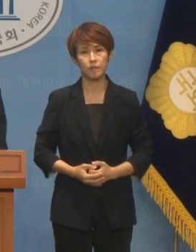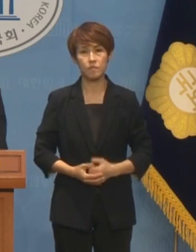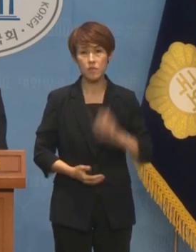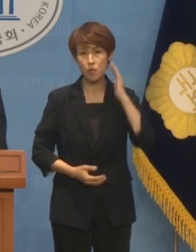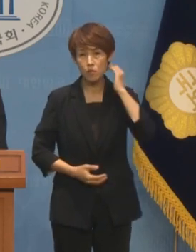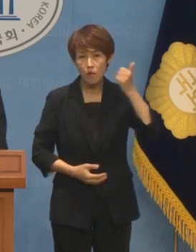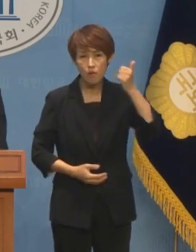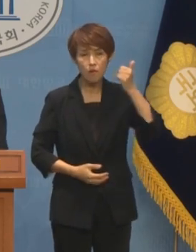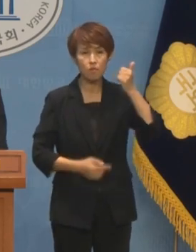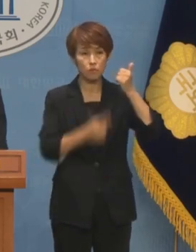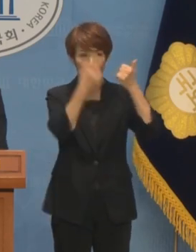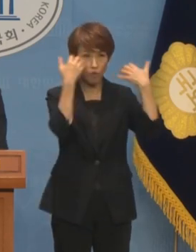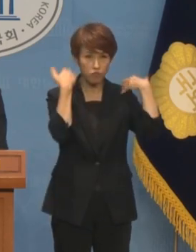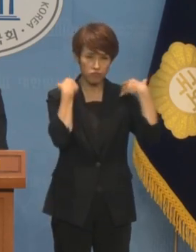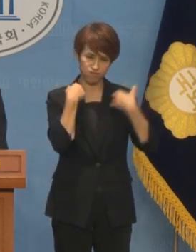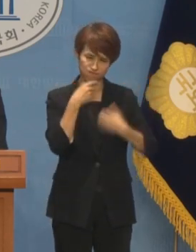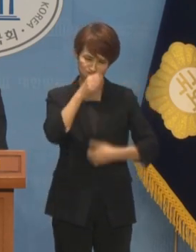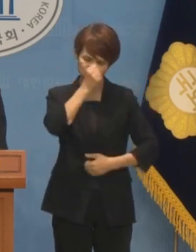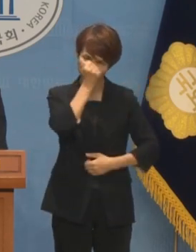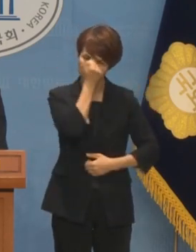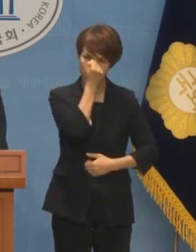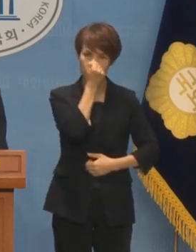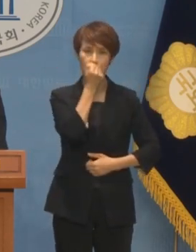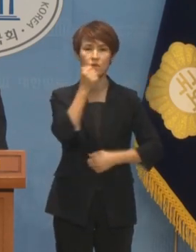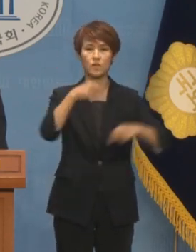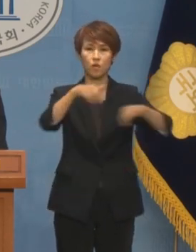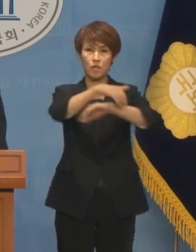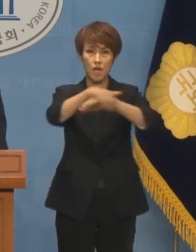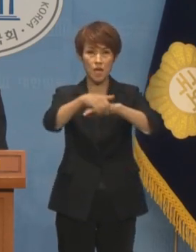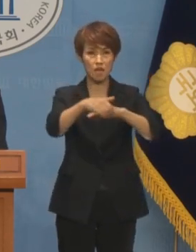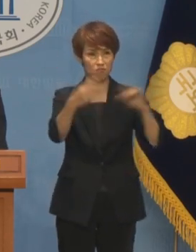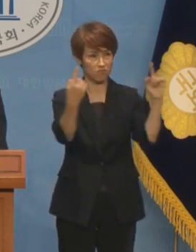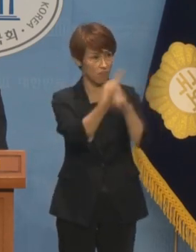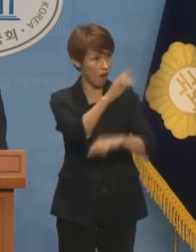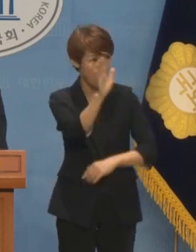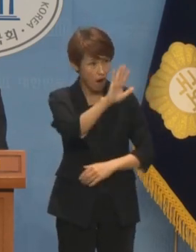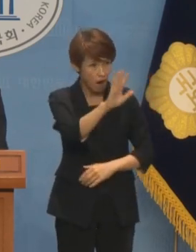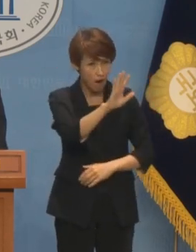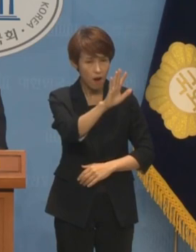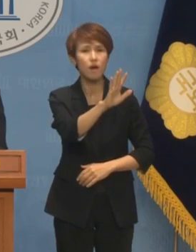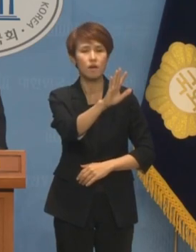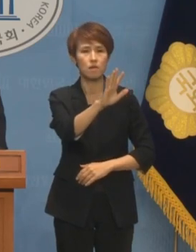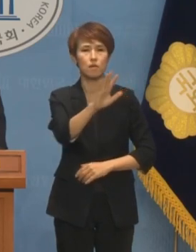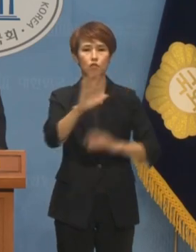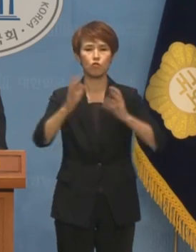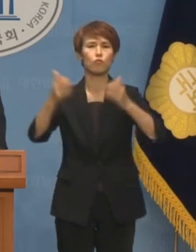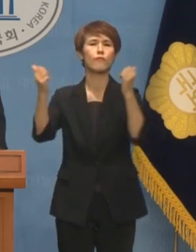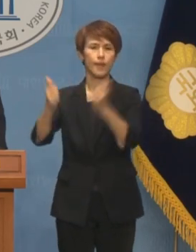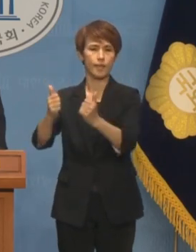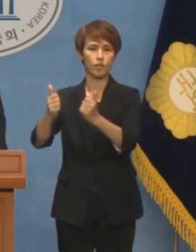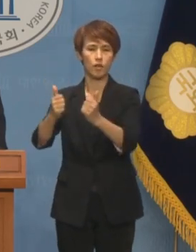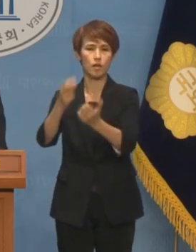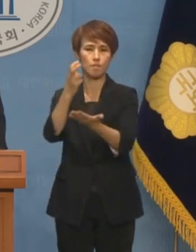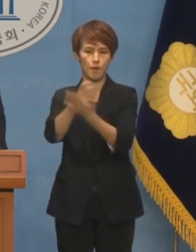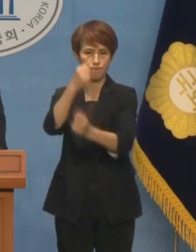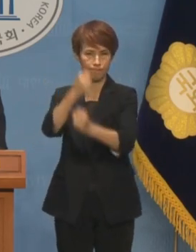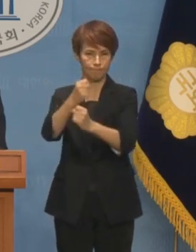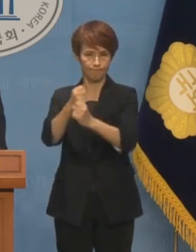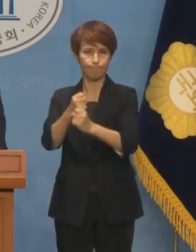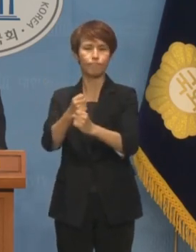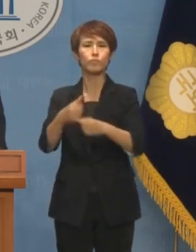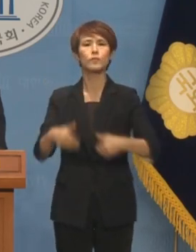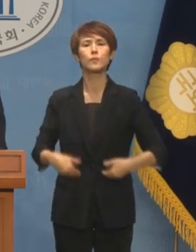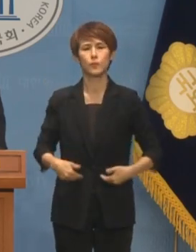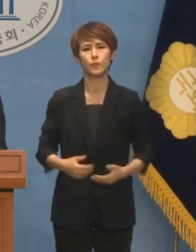대통령과 정부가 막무가내 떼쓰기식 정책을 바꿀 생각이 없다면 국회에서 입법으로 바꿔야 합니다.